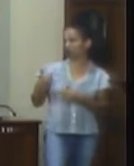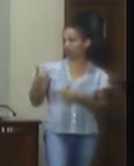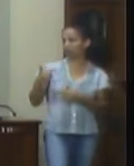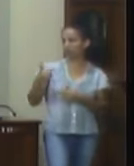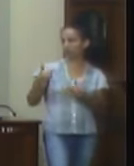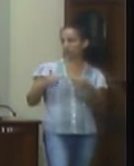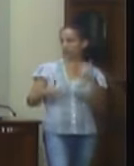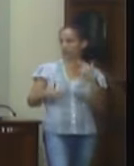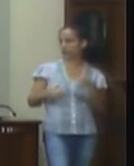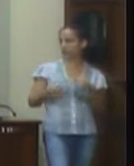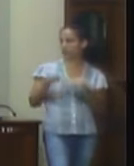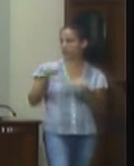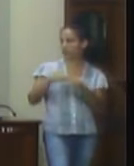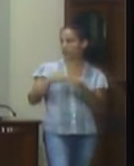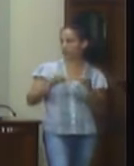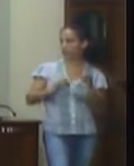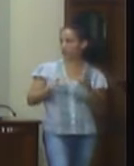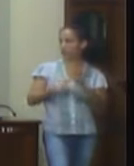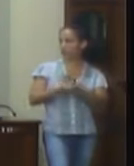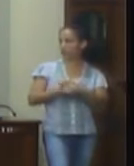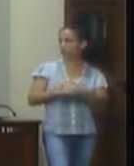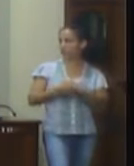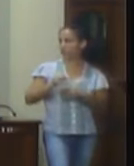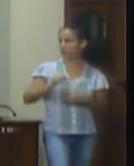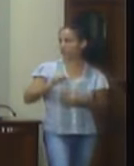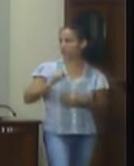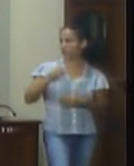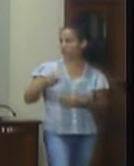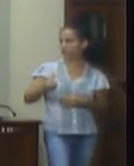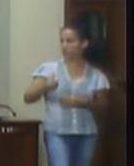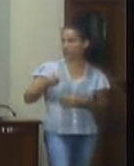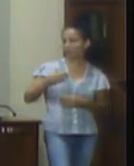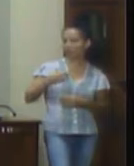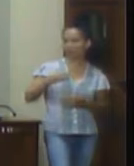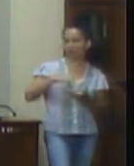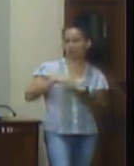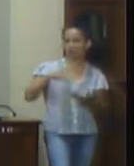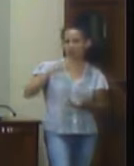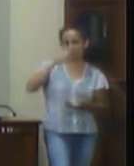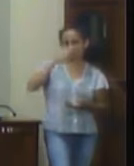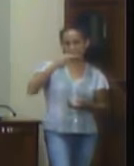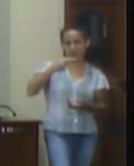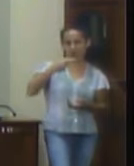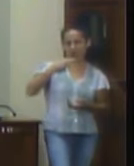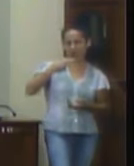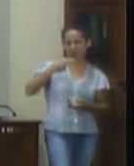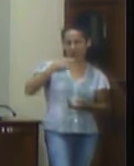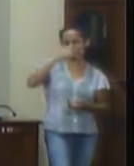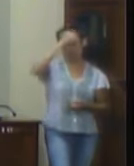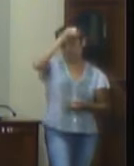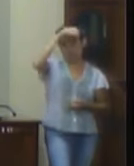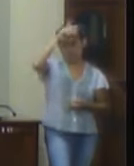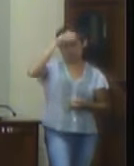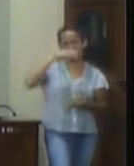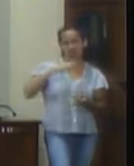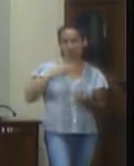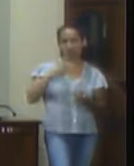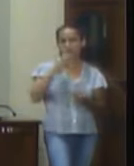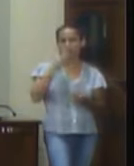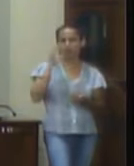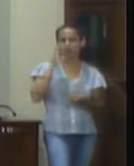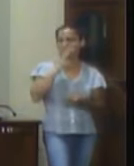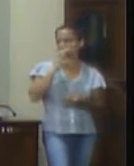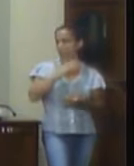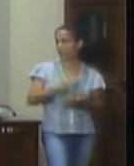discussão e votação do projeto de lei ordinária 86 mensagem 37 do poder executivo com pedido de